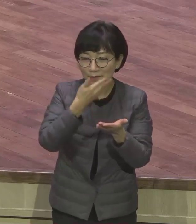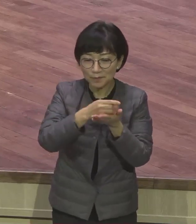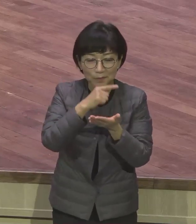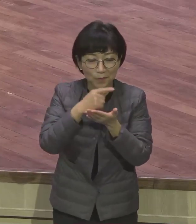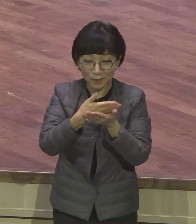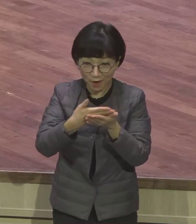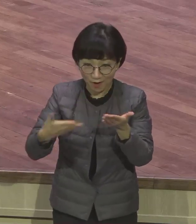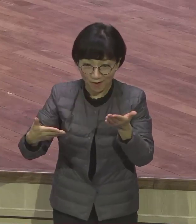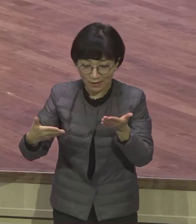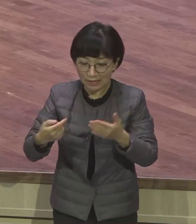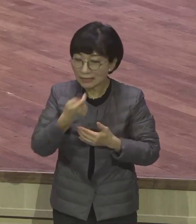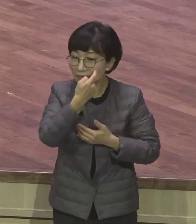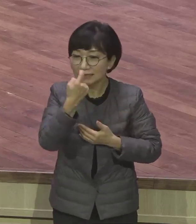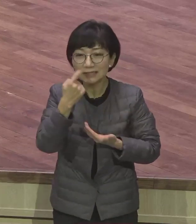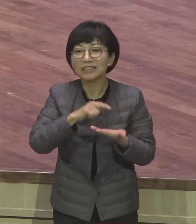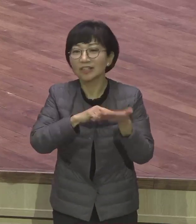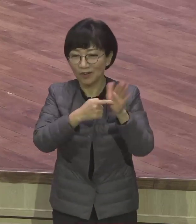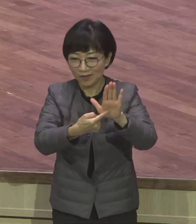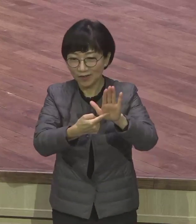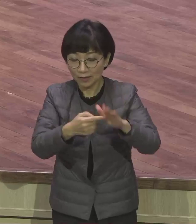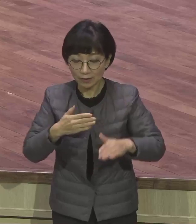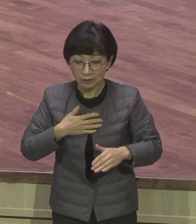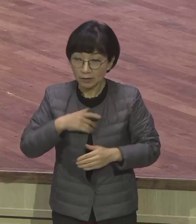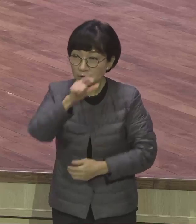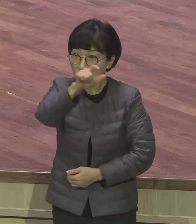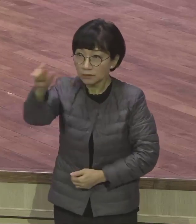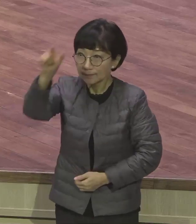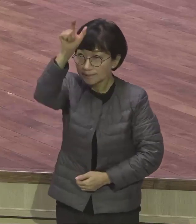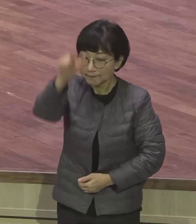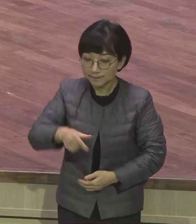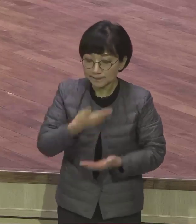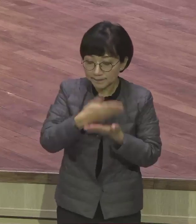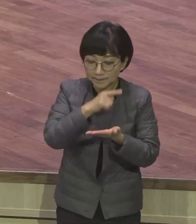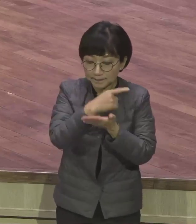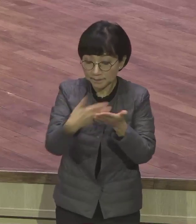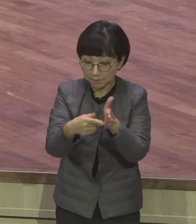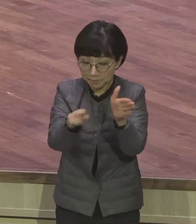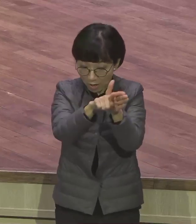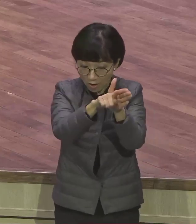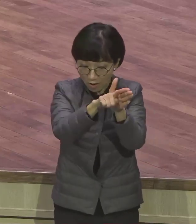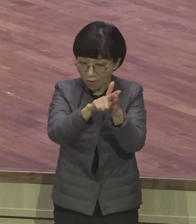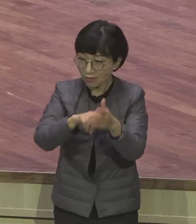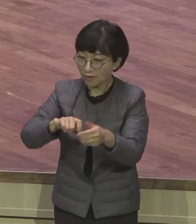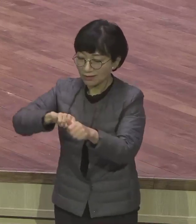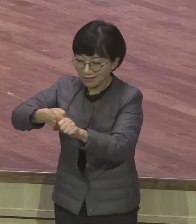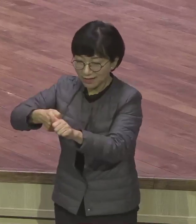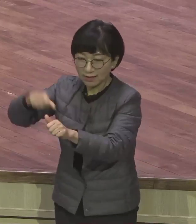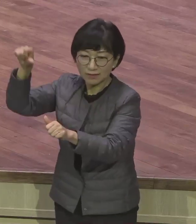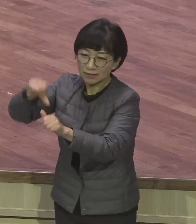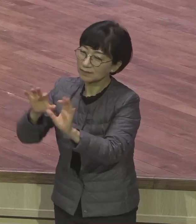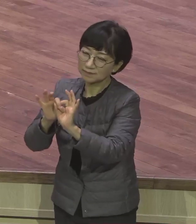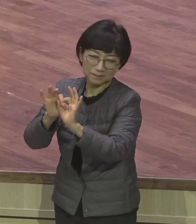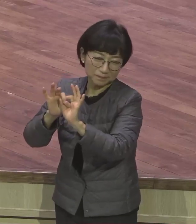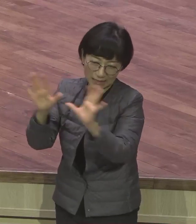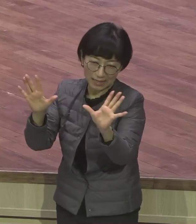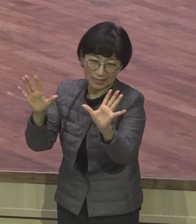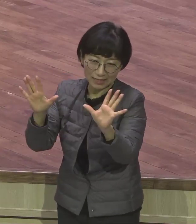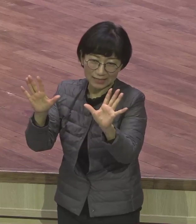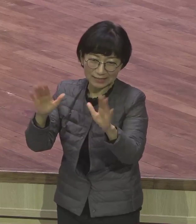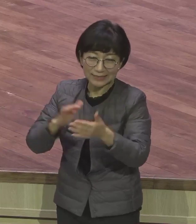십자가의 보혈을 믿기 때문에 재앙 저주로부터 해방받고 참된 구원의 자리로